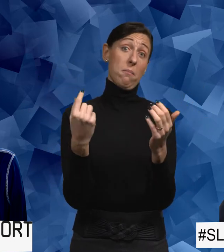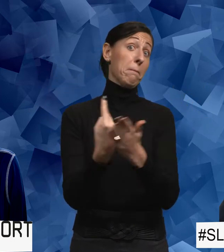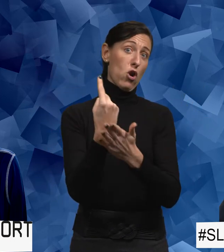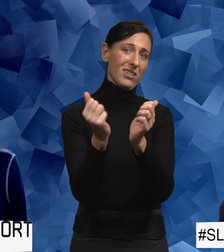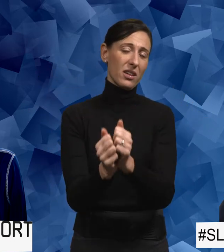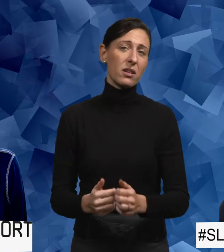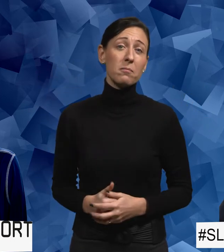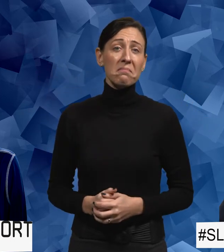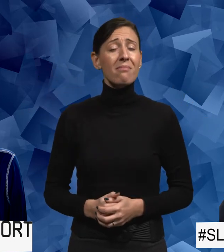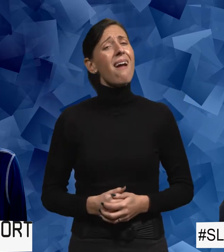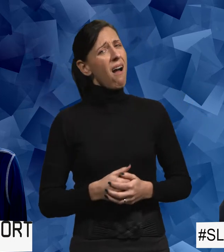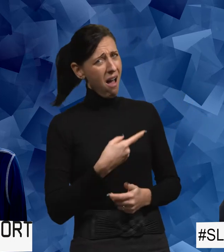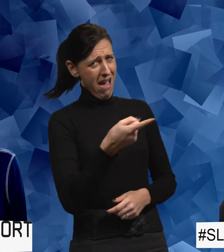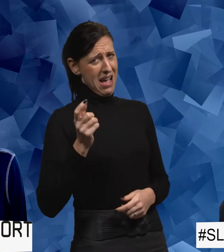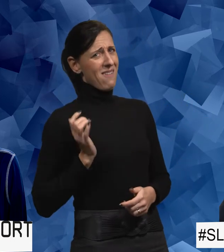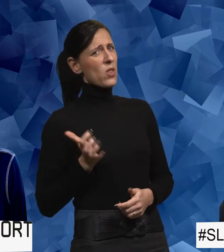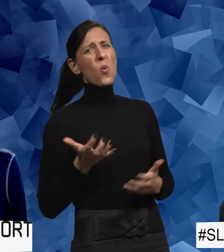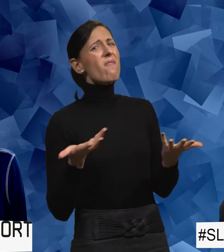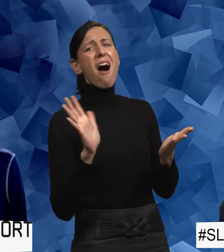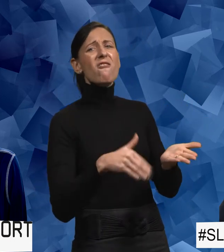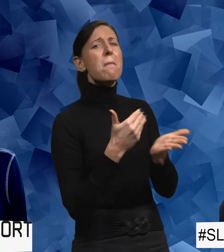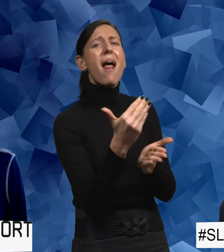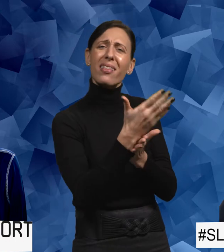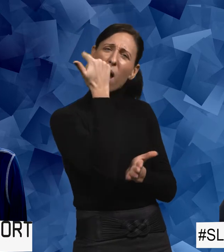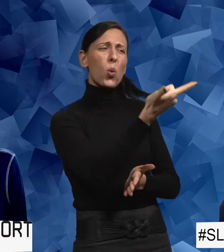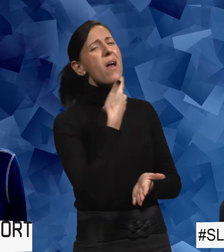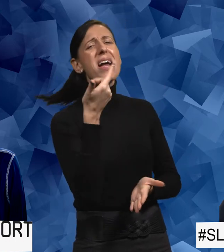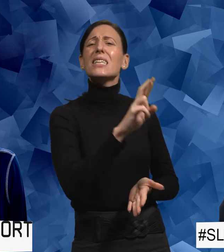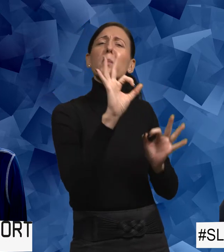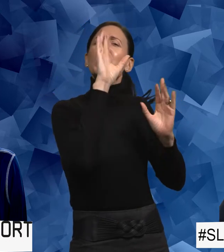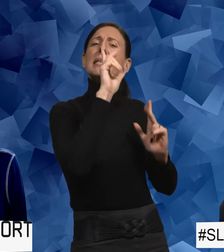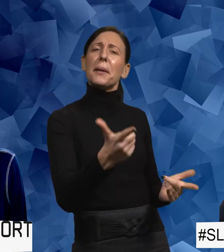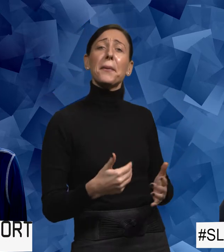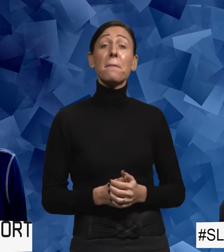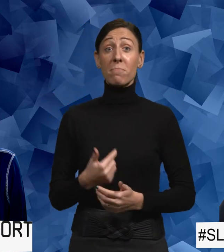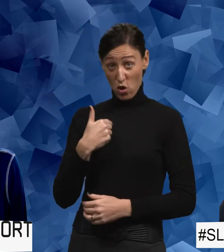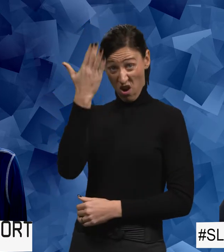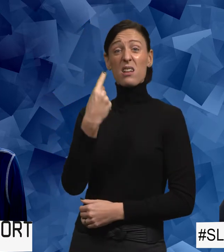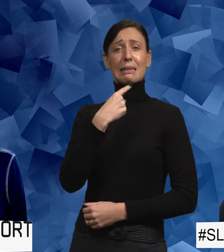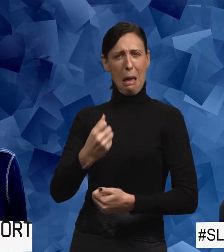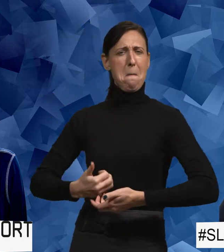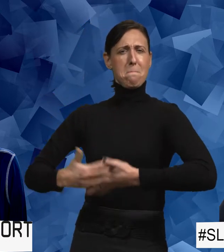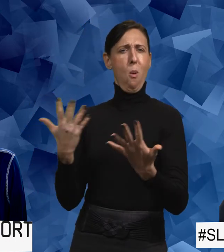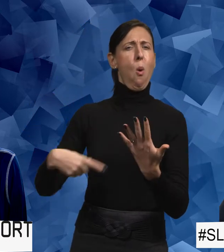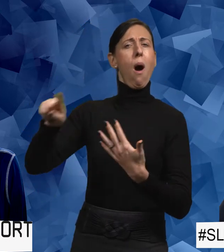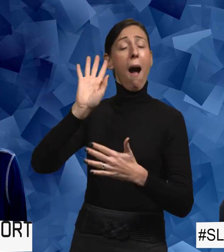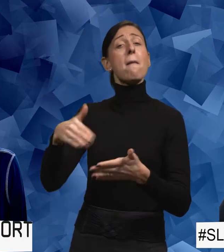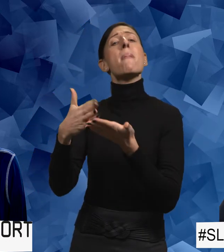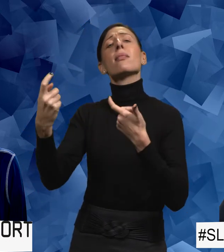som möjligt. Vad har de här kvinnorna berättat? Kan du ge lite exempel på hur det ser ut? Jag kan säga att jättemånga har berättat om färdtjänsten